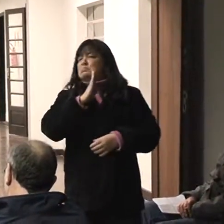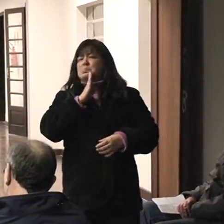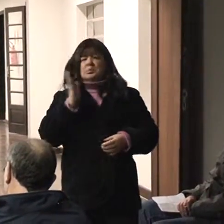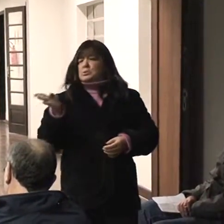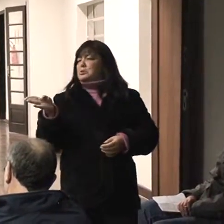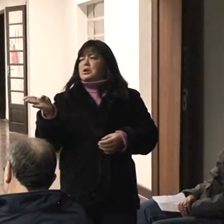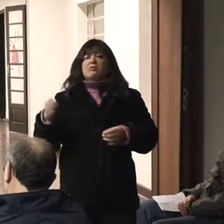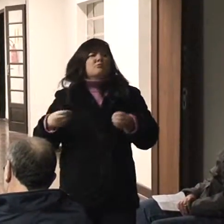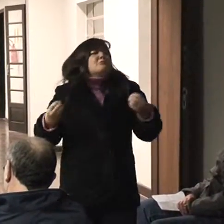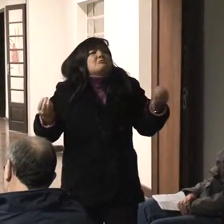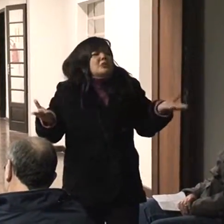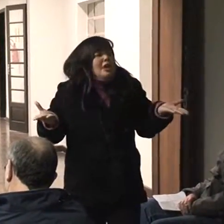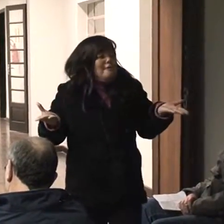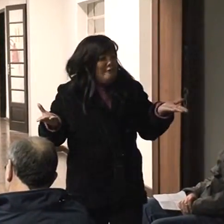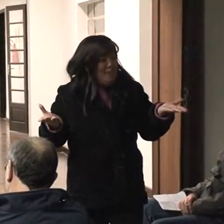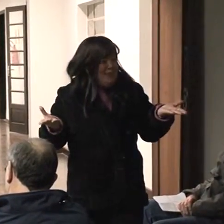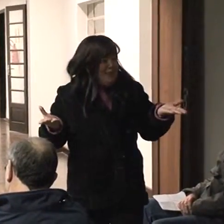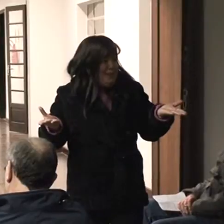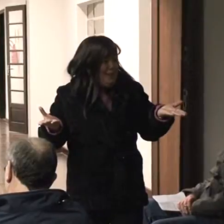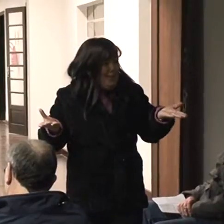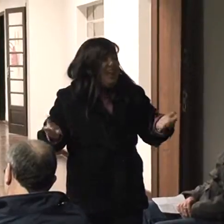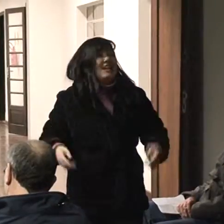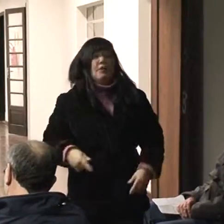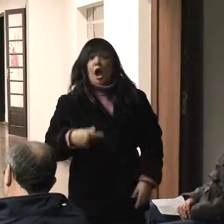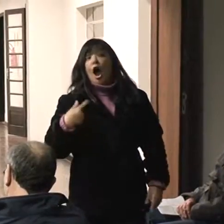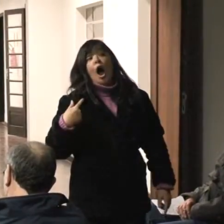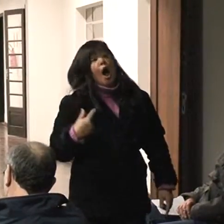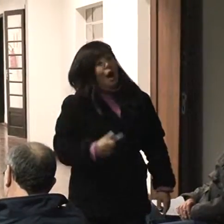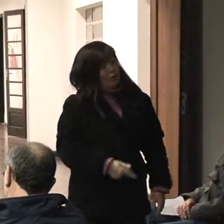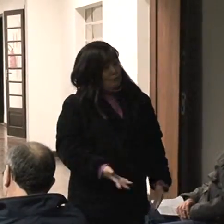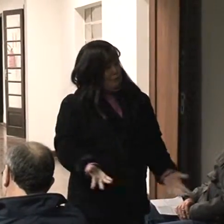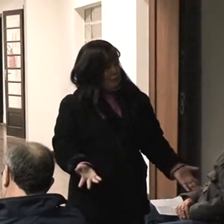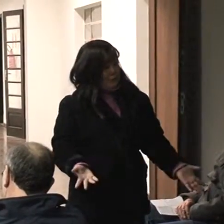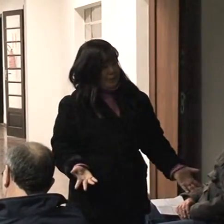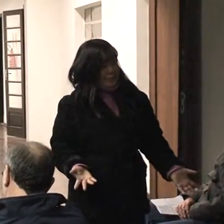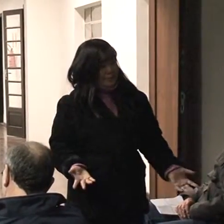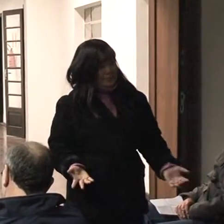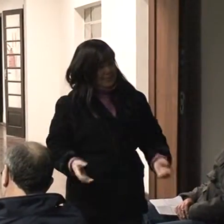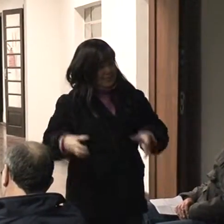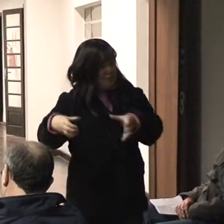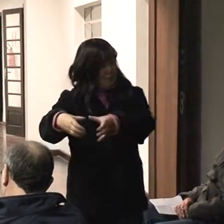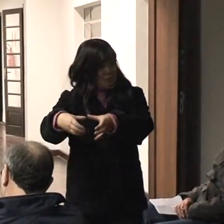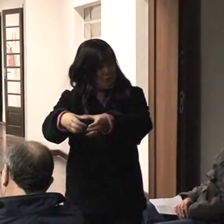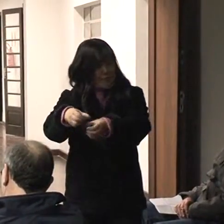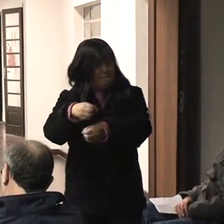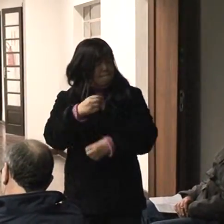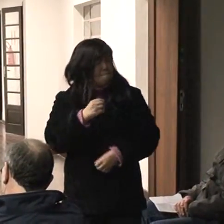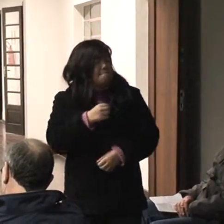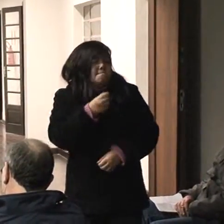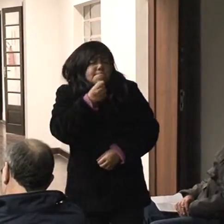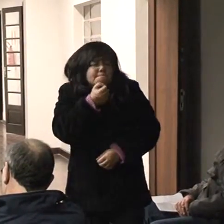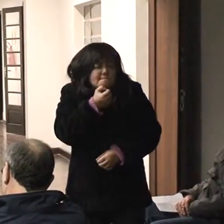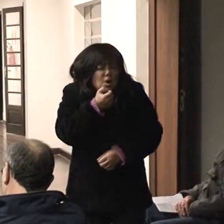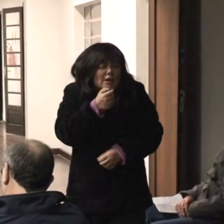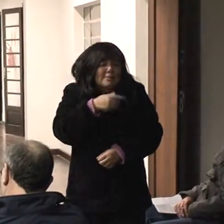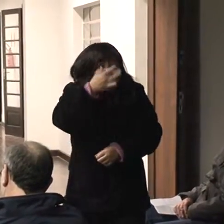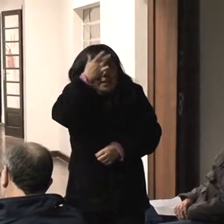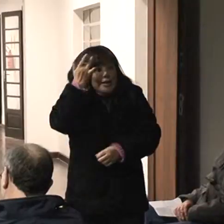estritamente muito com caráter governamental. Saúde e cidade inteira. Uma pergunta, Leandro. As pessoas com deficiência